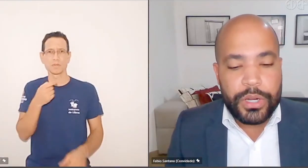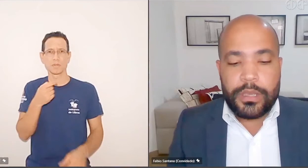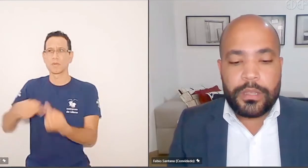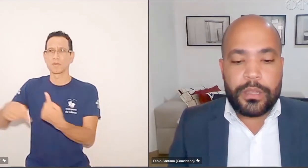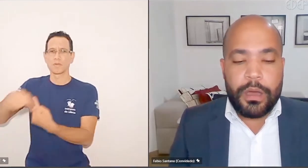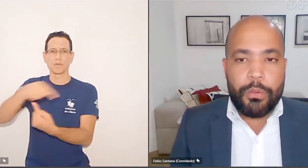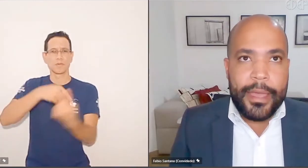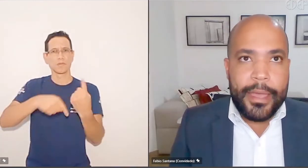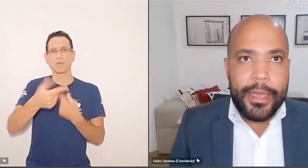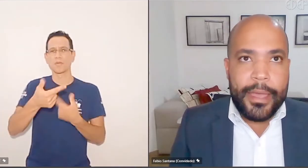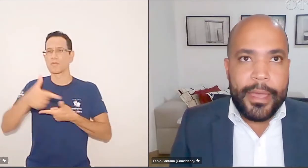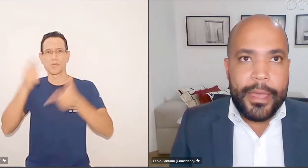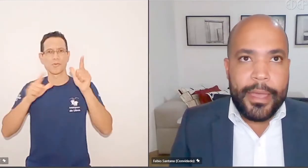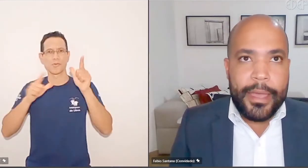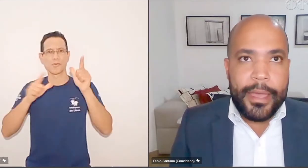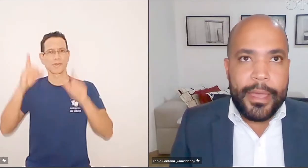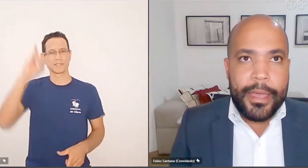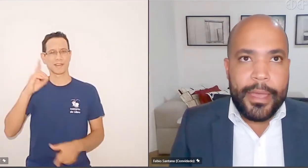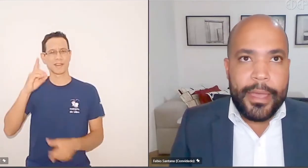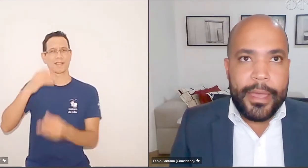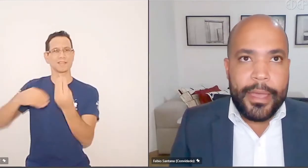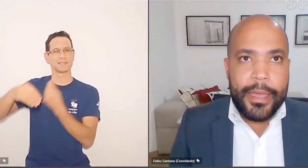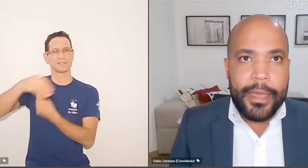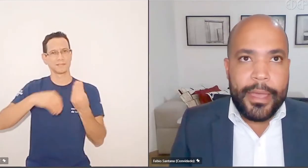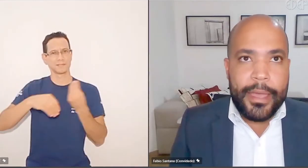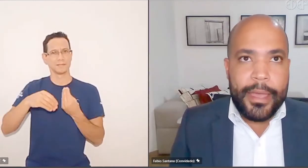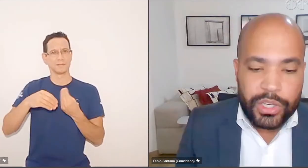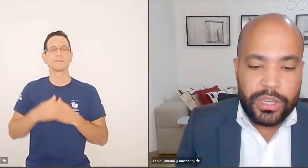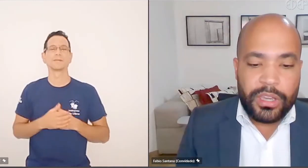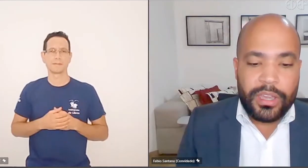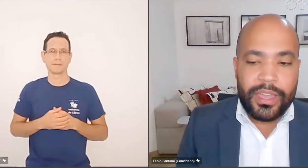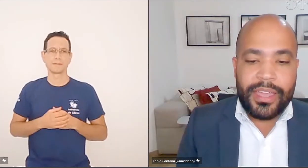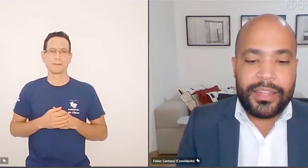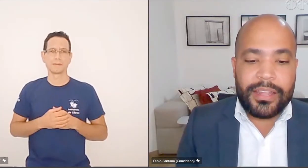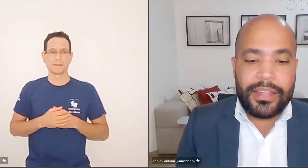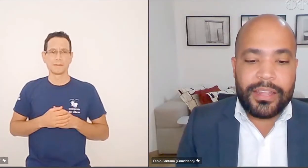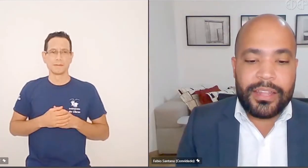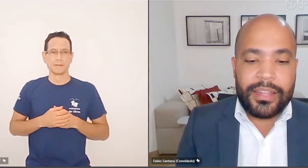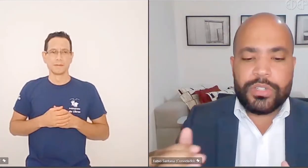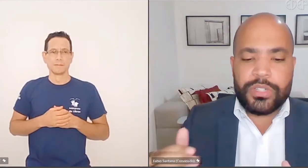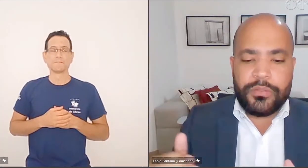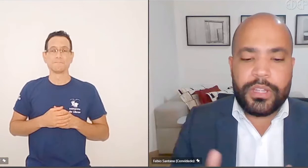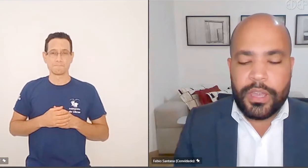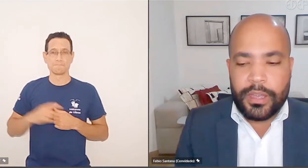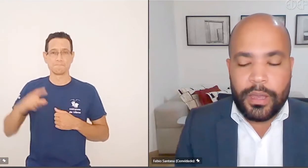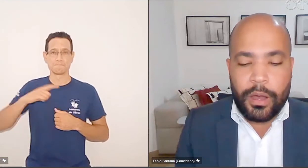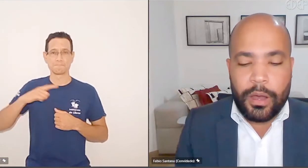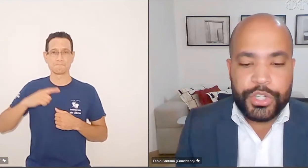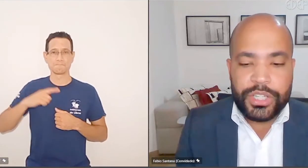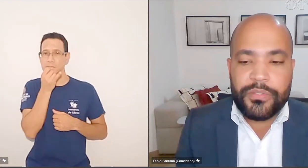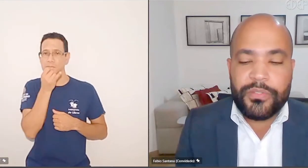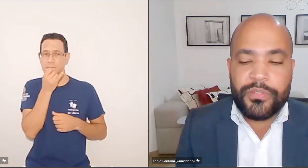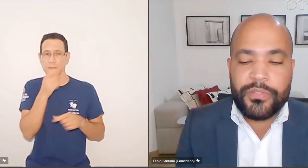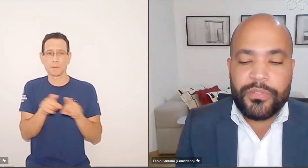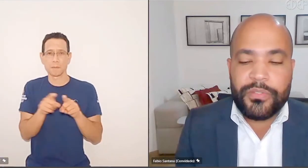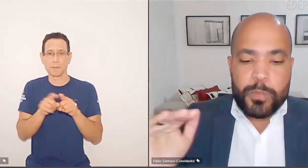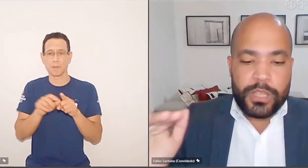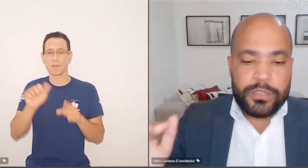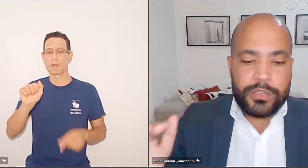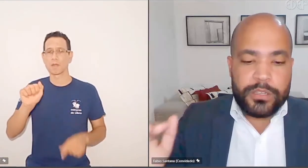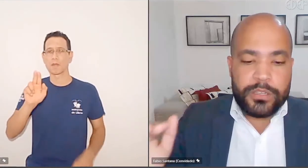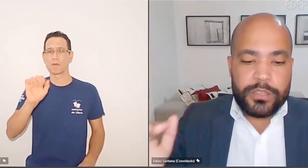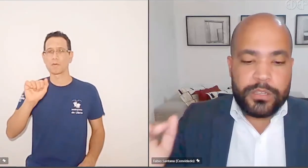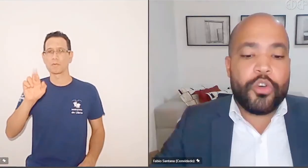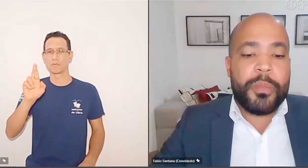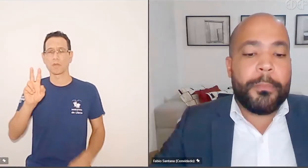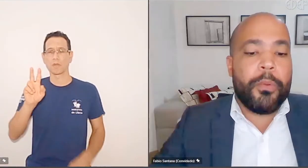direitos. Então, por mais que existem, inclusive, autores que defendem que